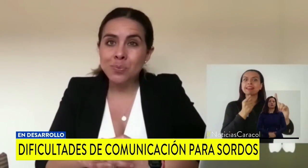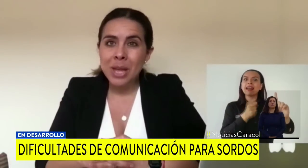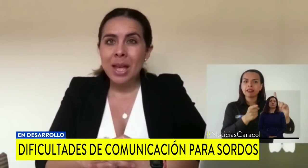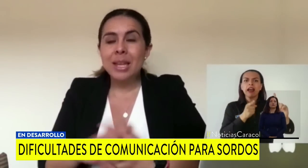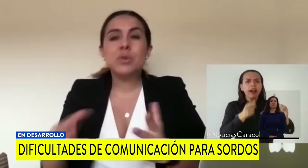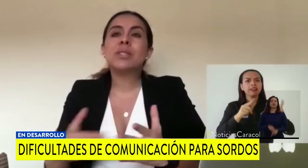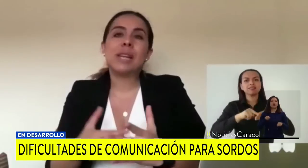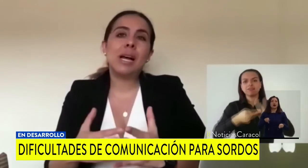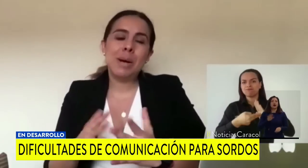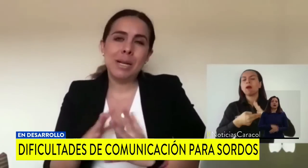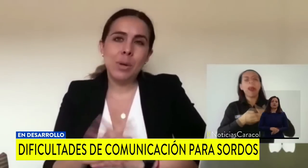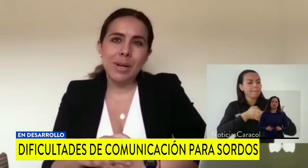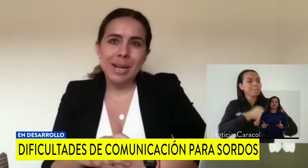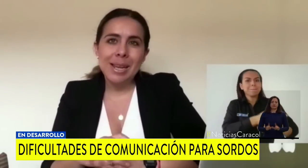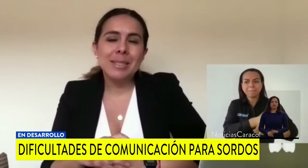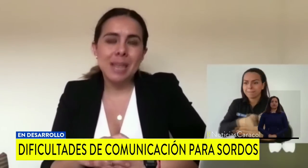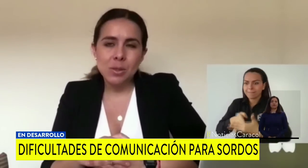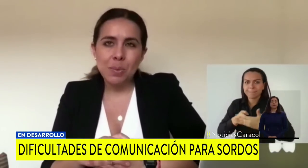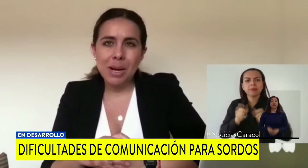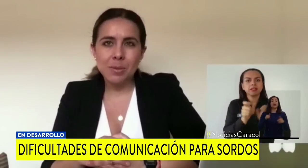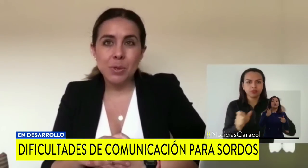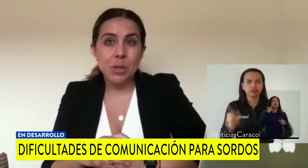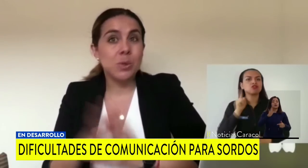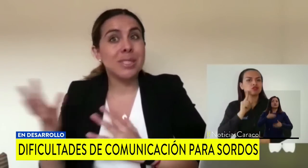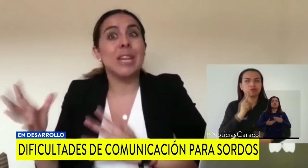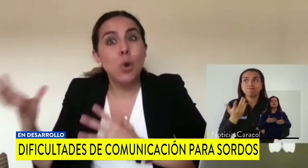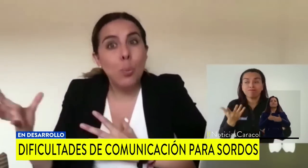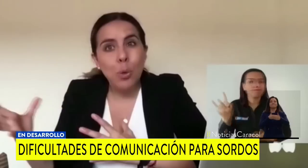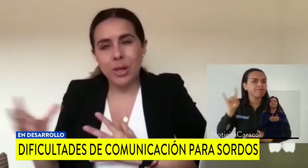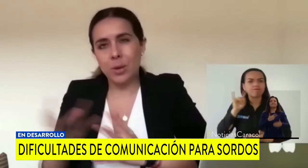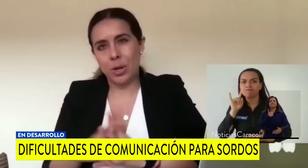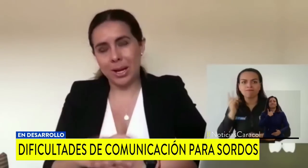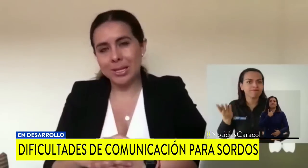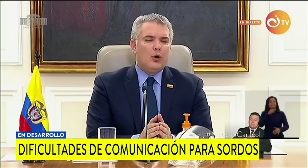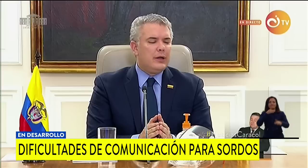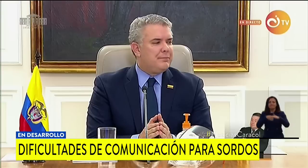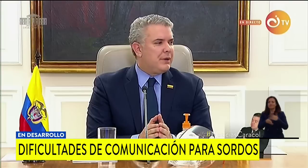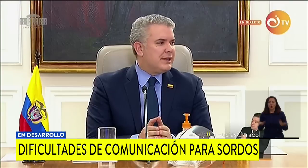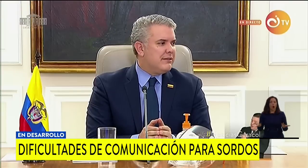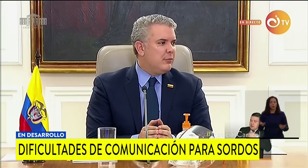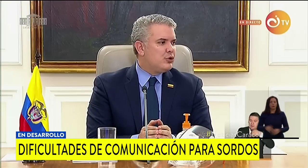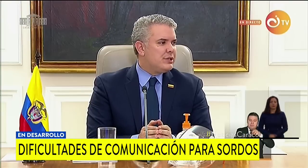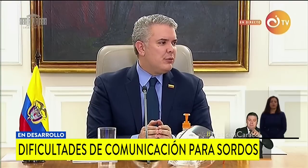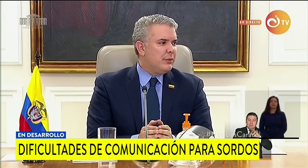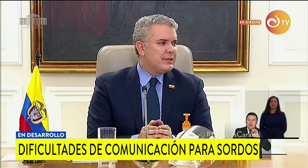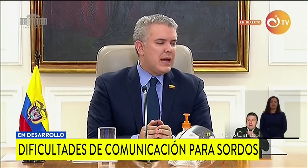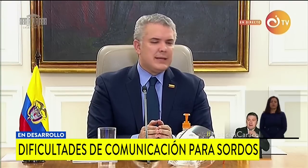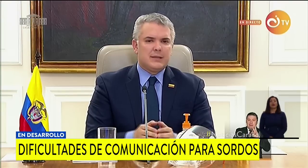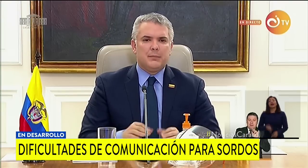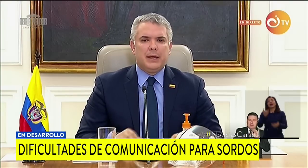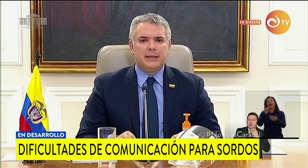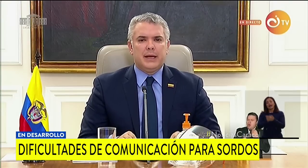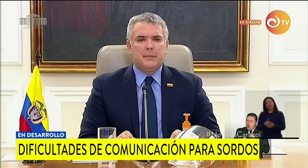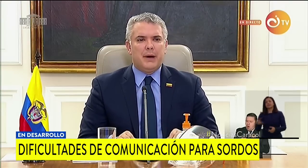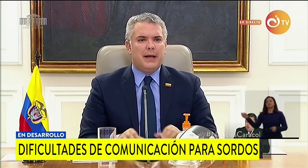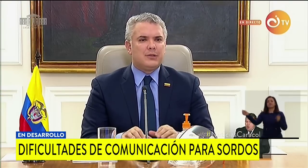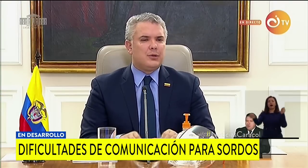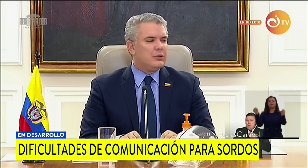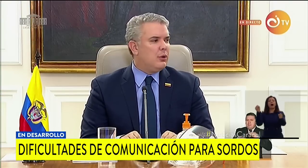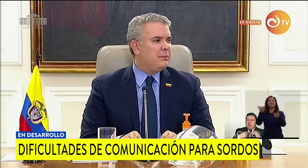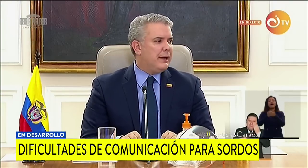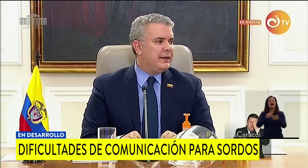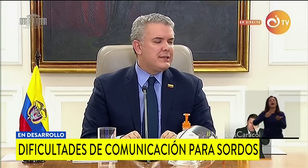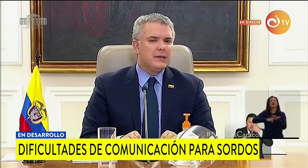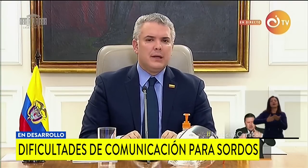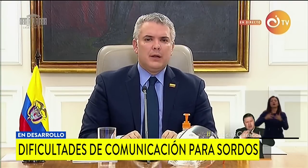televisión. Y esto de entrada marca una barrera de acceso para las personas sordas que no pueden oírlas. Por eso se adoptó el uso de intérpretes en los espacios de